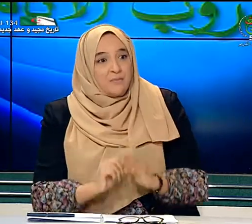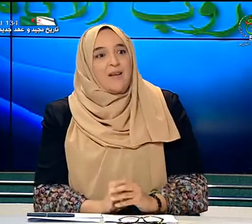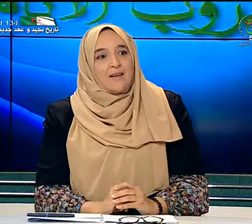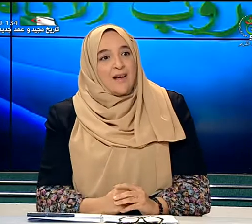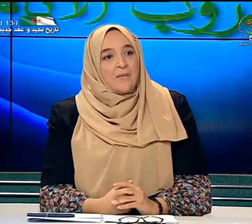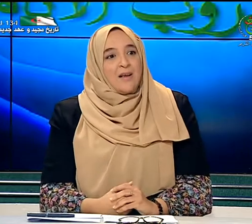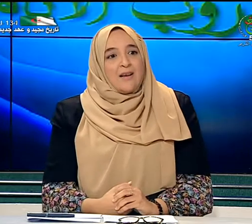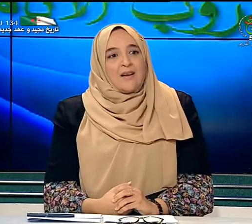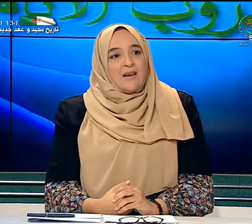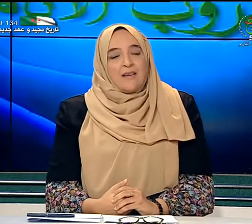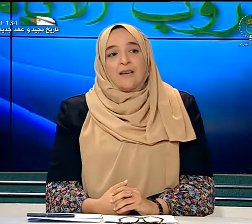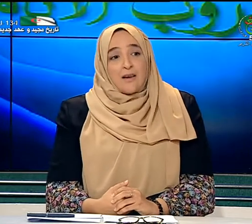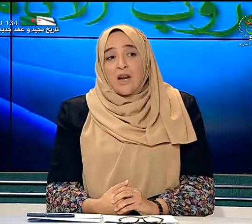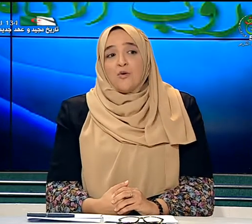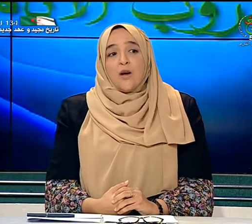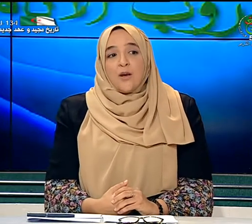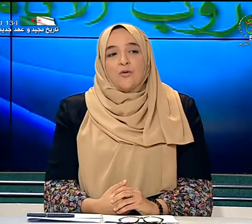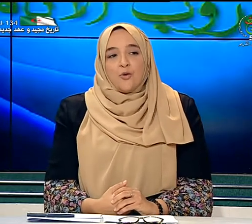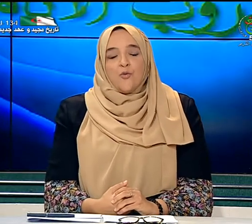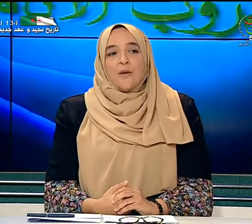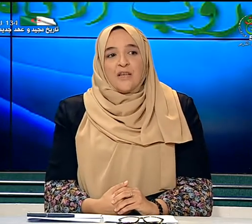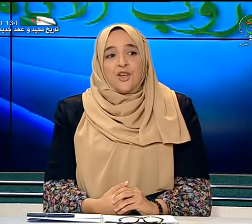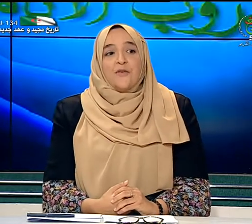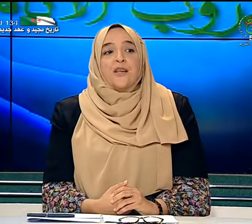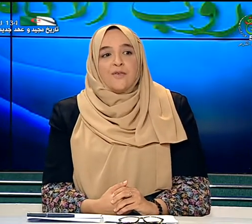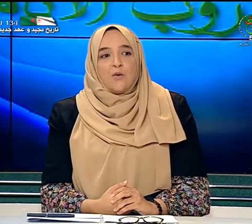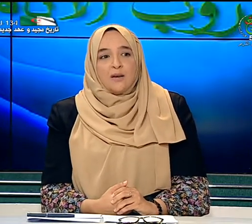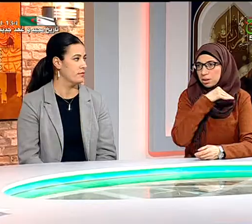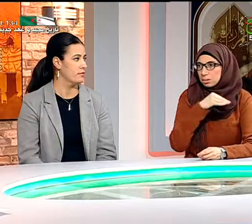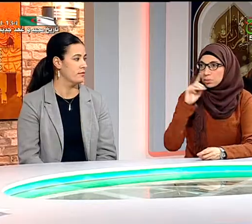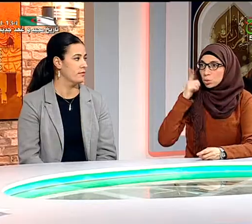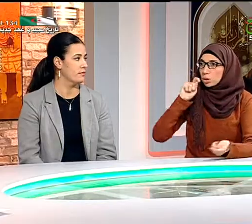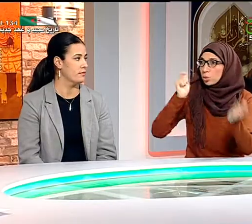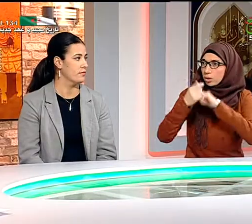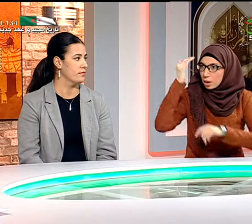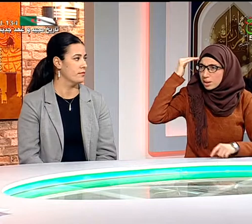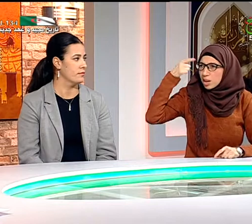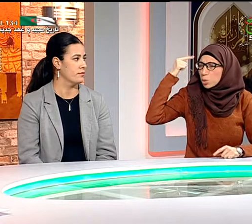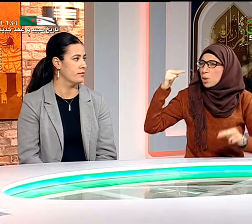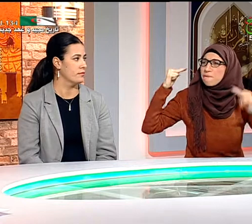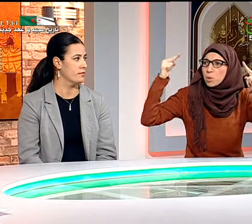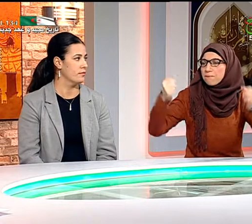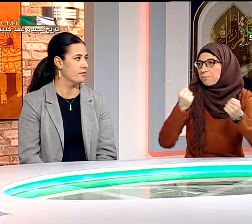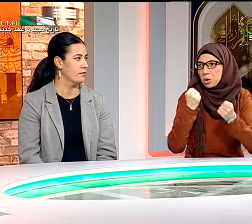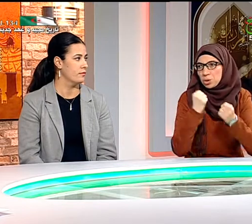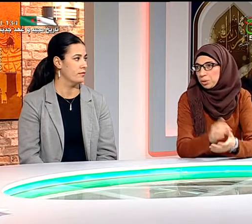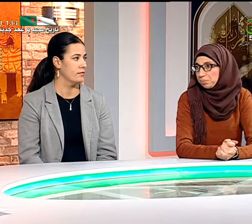نعم يتكلمون ويقومون بالإشارة في نفس الوقت فالأشخاص الصوم الذين يقرؤون على الشيفاء